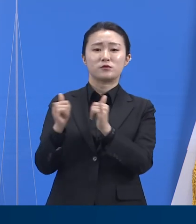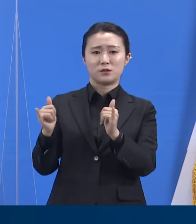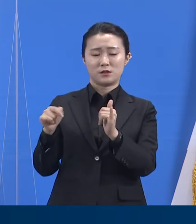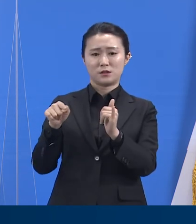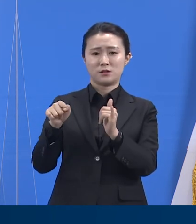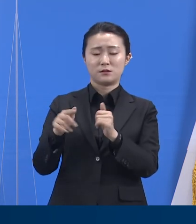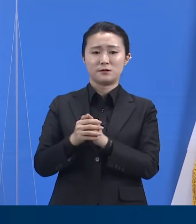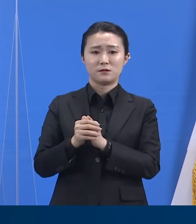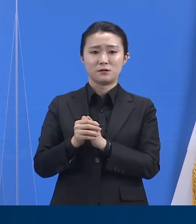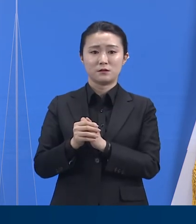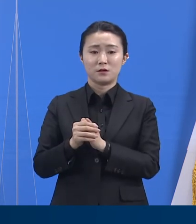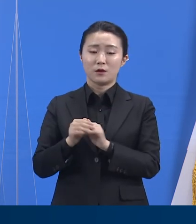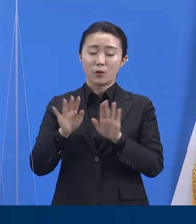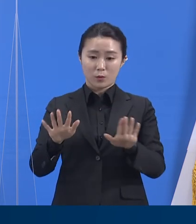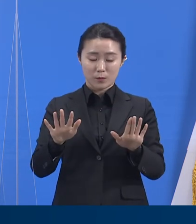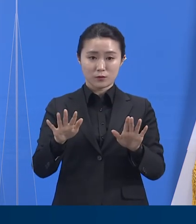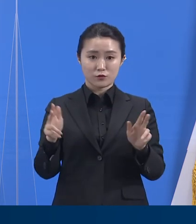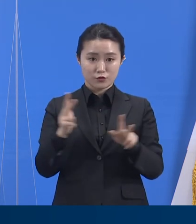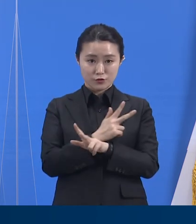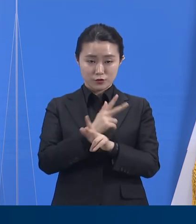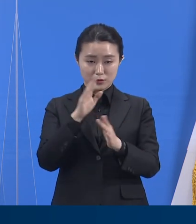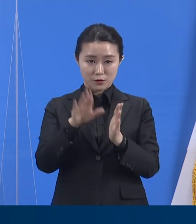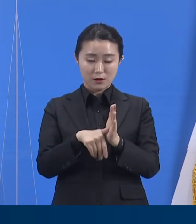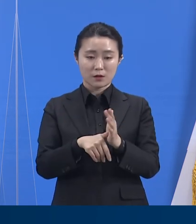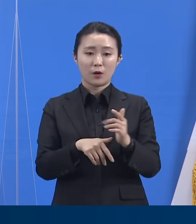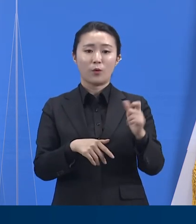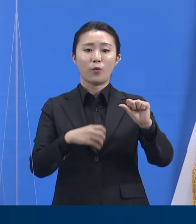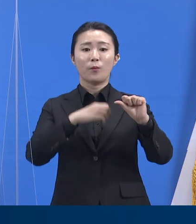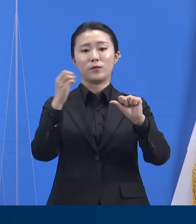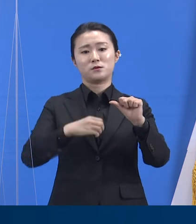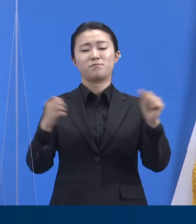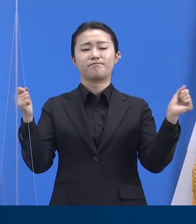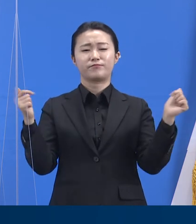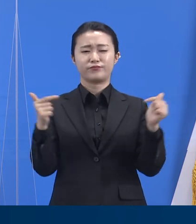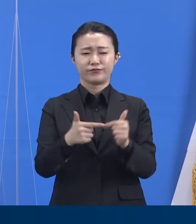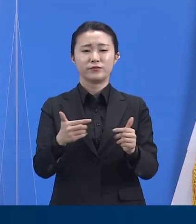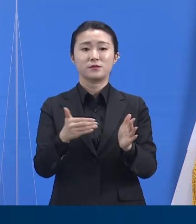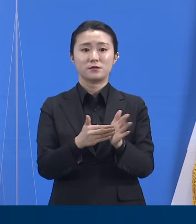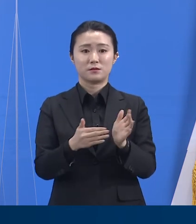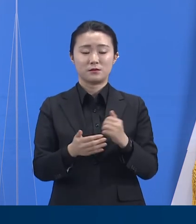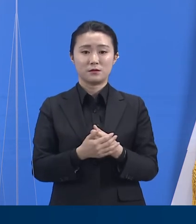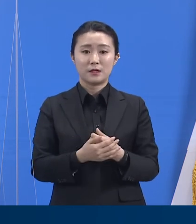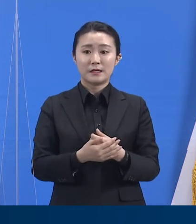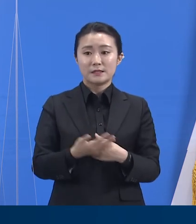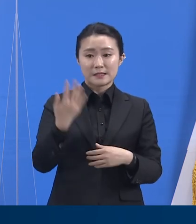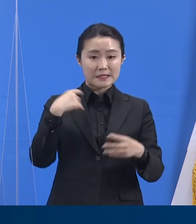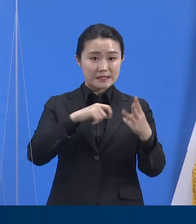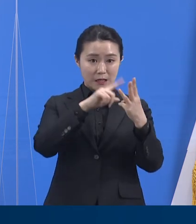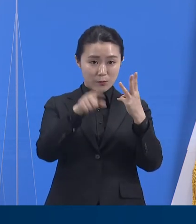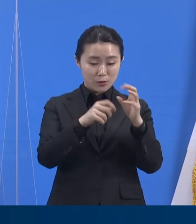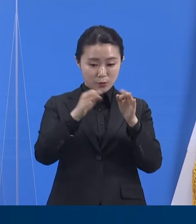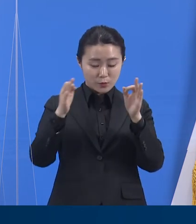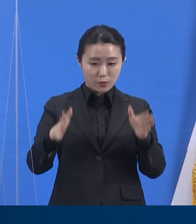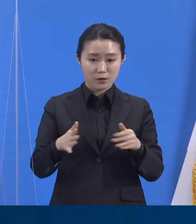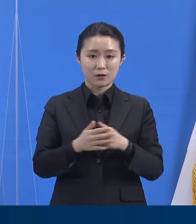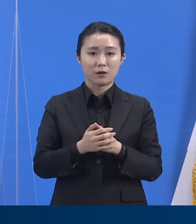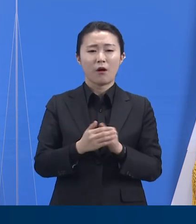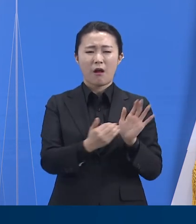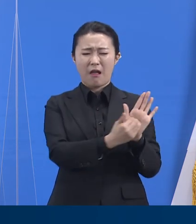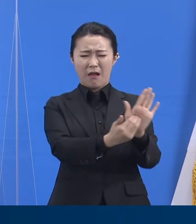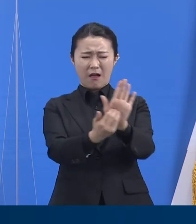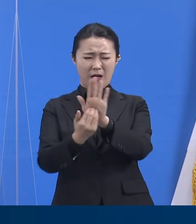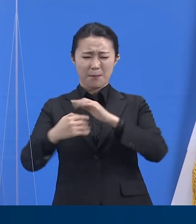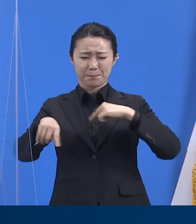내외 비율까지 조절되었습니다. 지난 3월 적극적인 방역 정책을 통해 도내 감염 확산 속도가